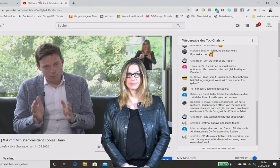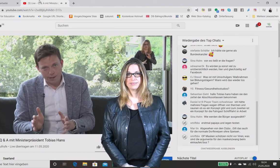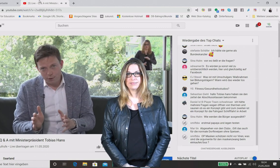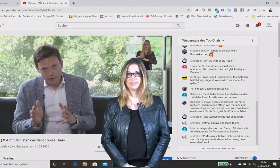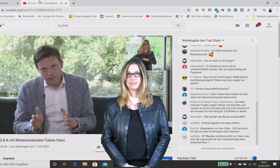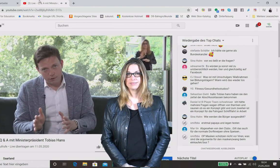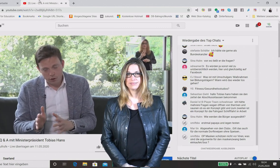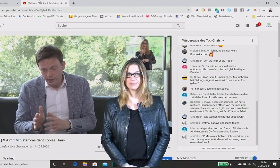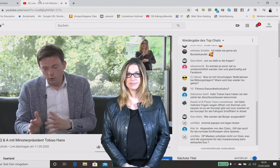Wie geht's? Vielen